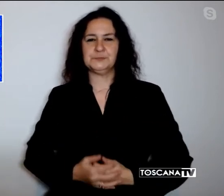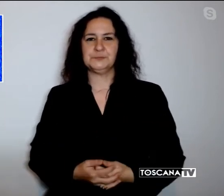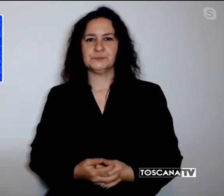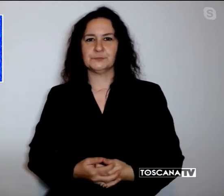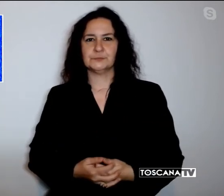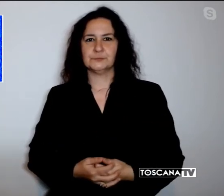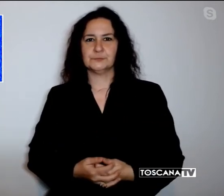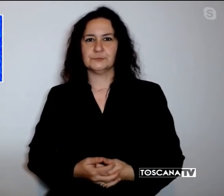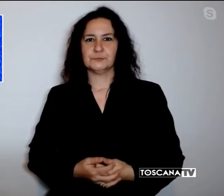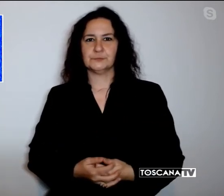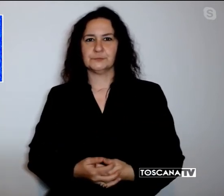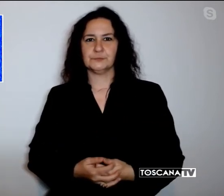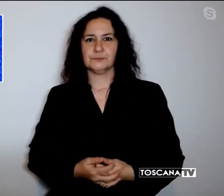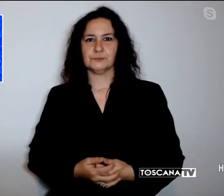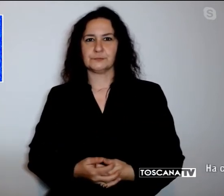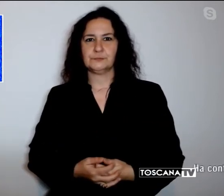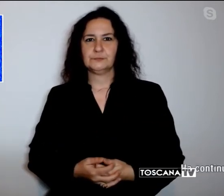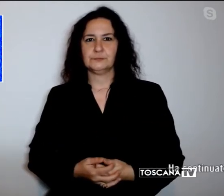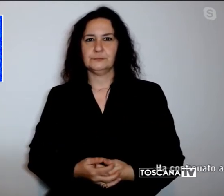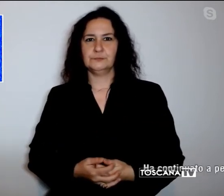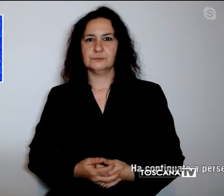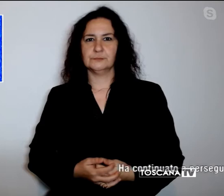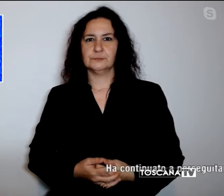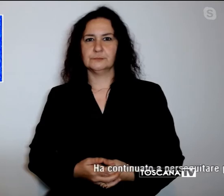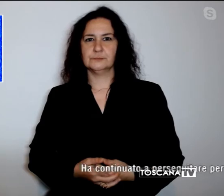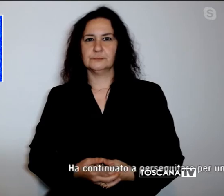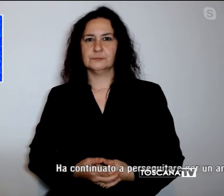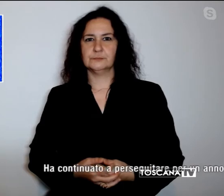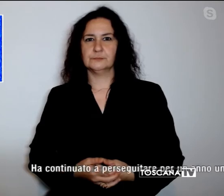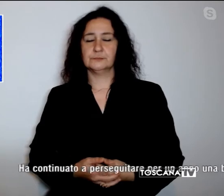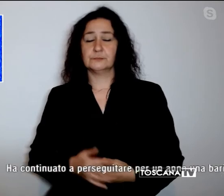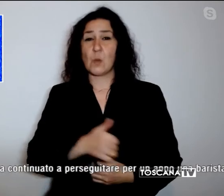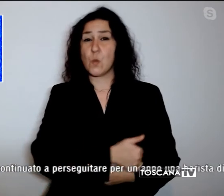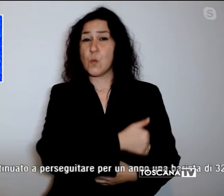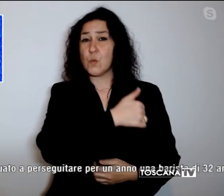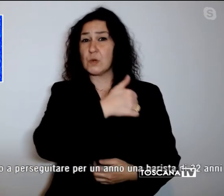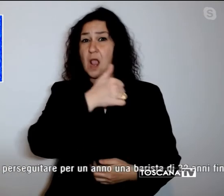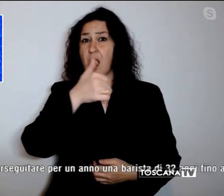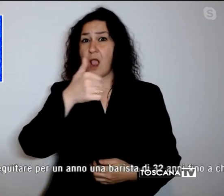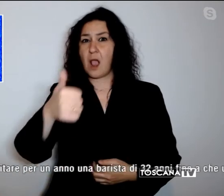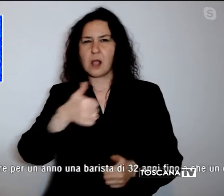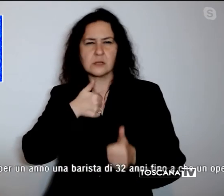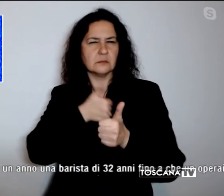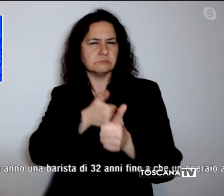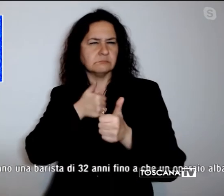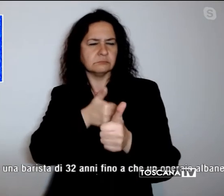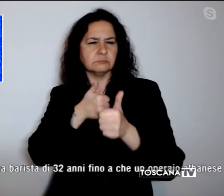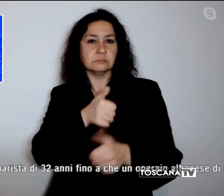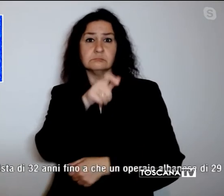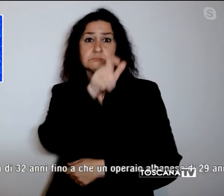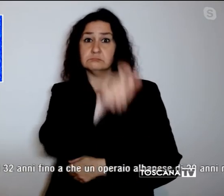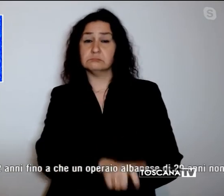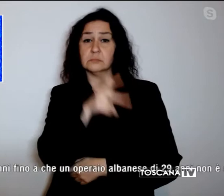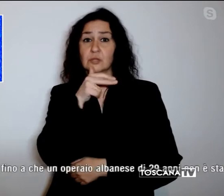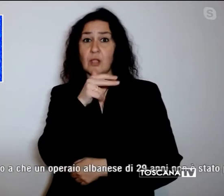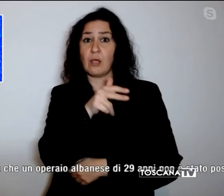Ha continuato a perseguitare per un anno una barista di 32 anni fino a che un operaio